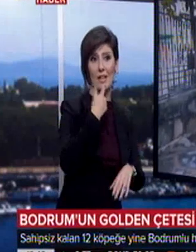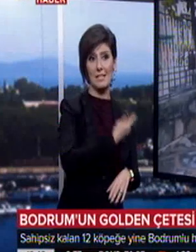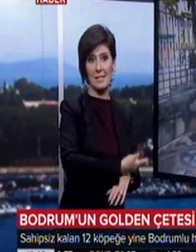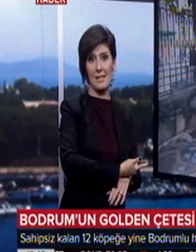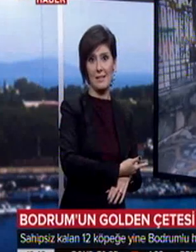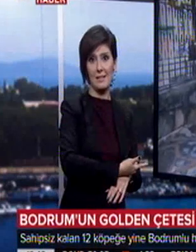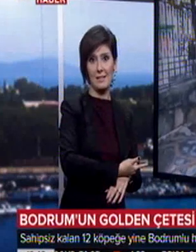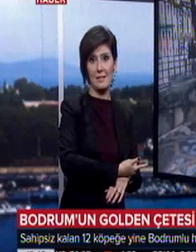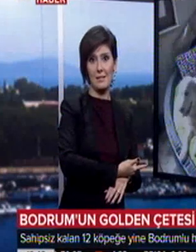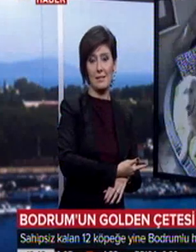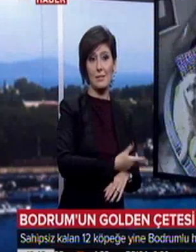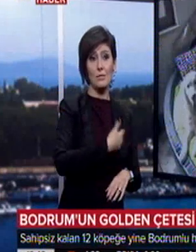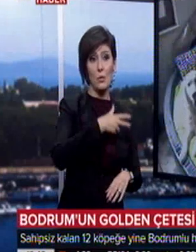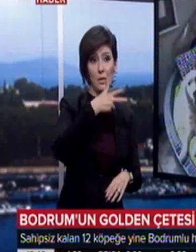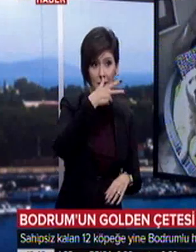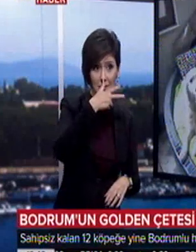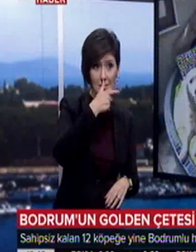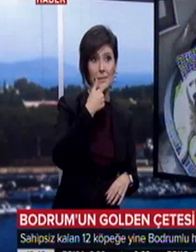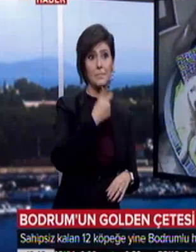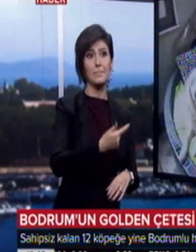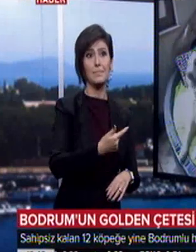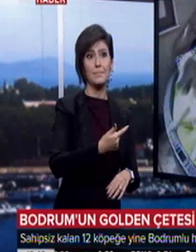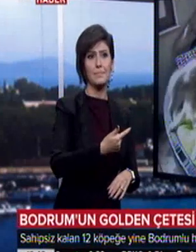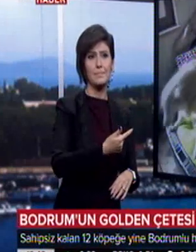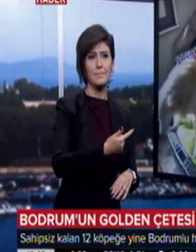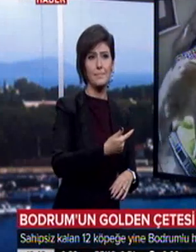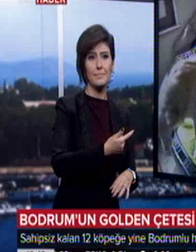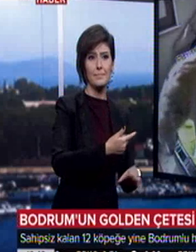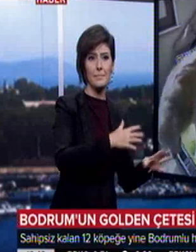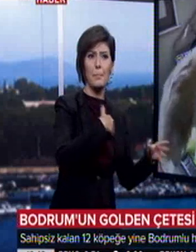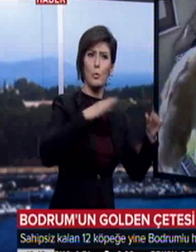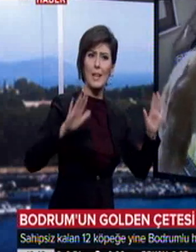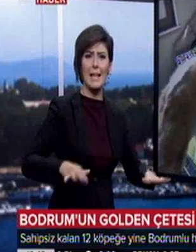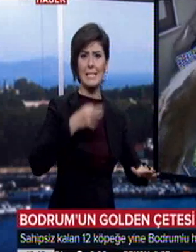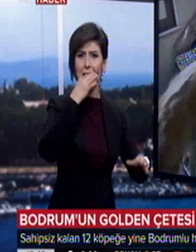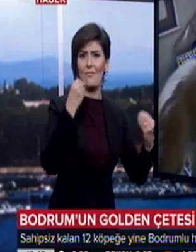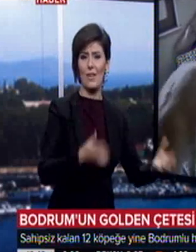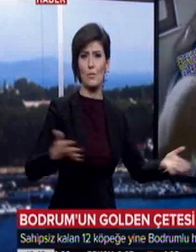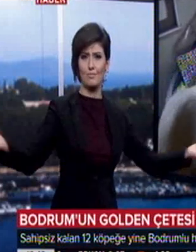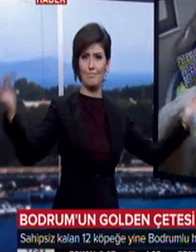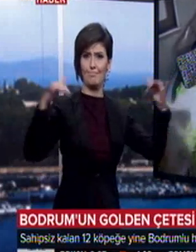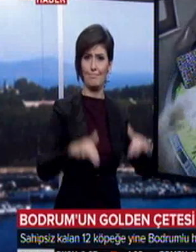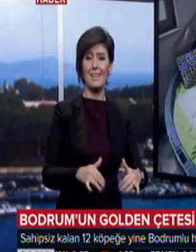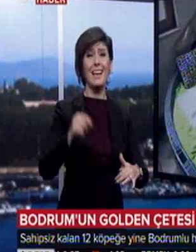Tamam Yeşim ben müştemilatı boşalttırıyorum. Burada kalsınlar. Şenol Bey'den iyi haberi inşallah alırız.